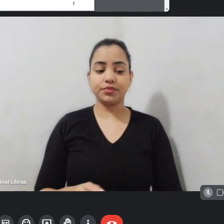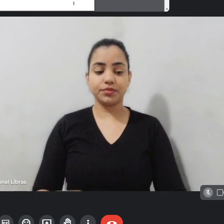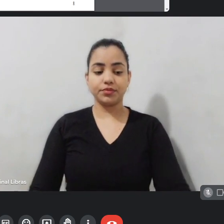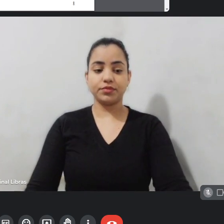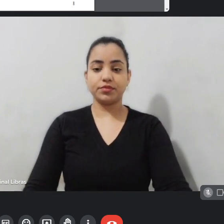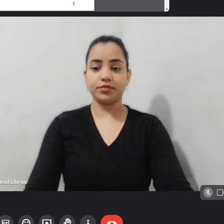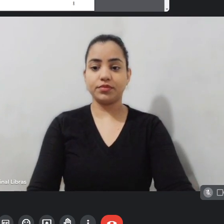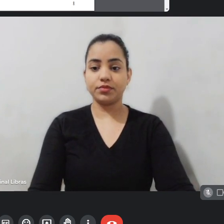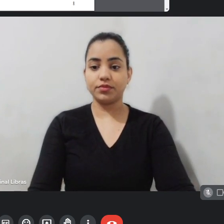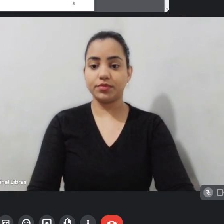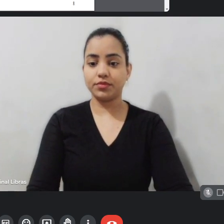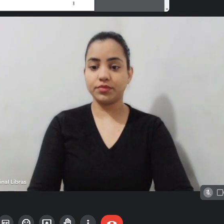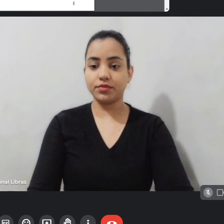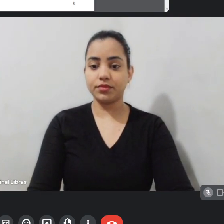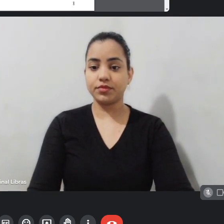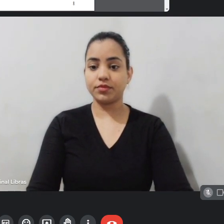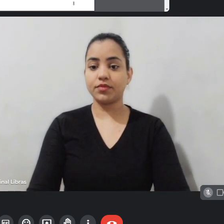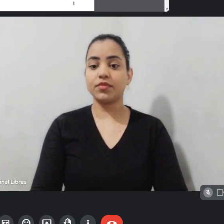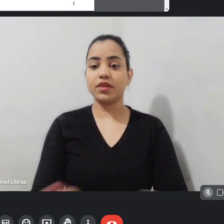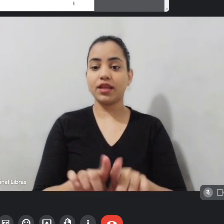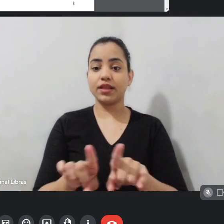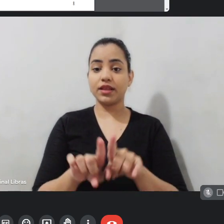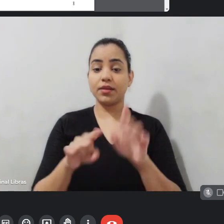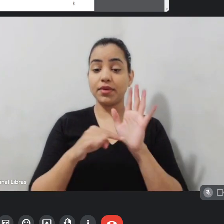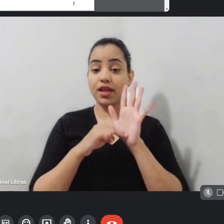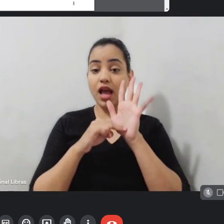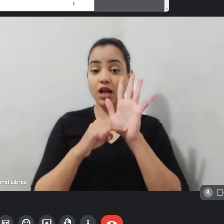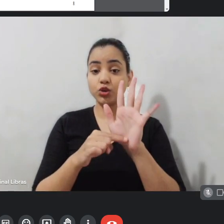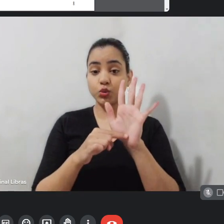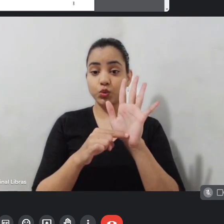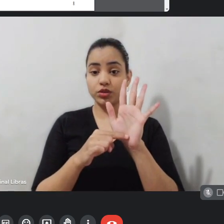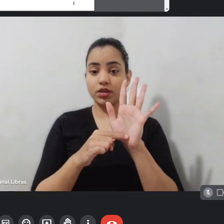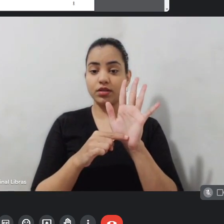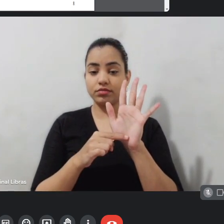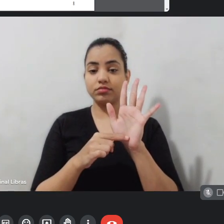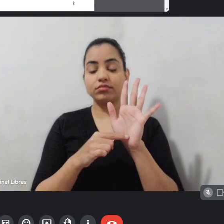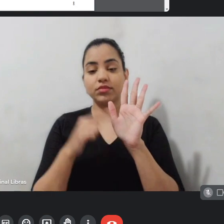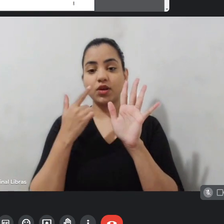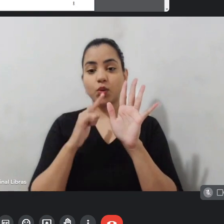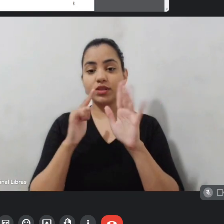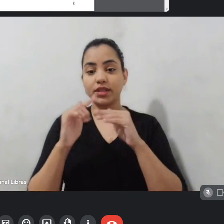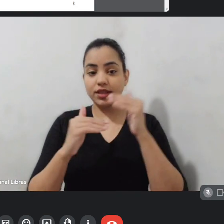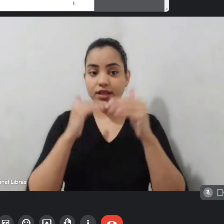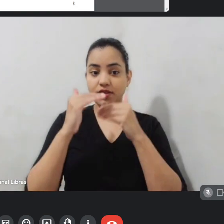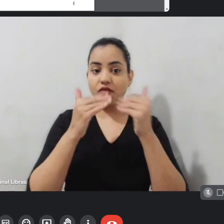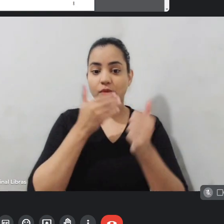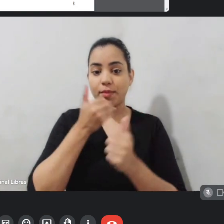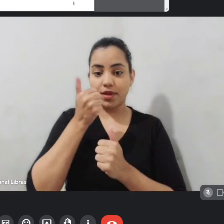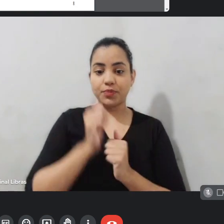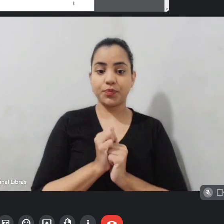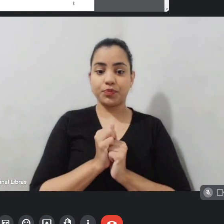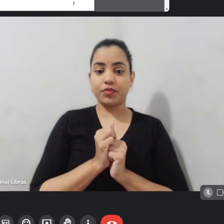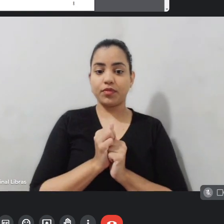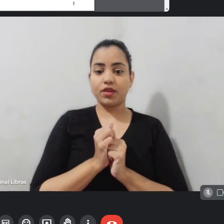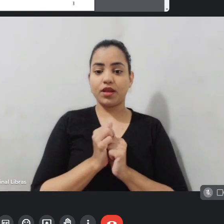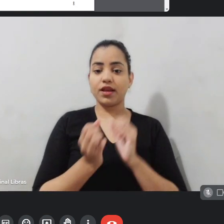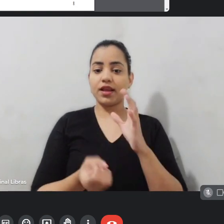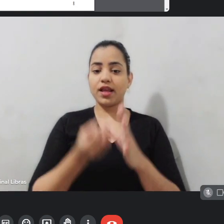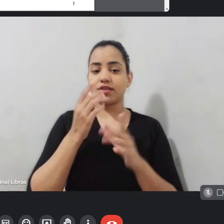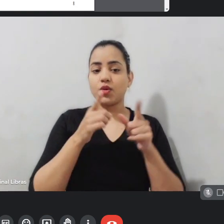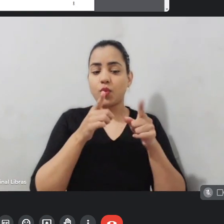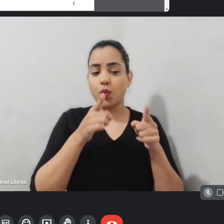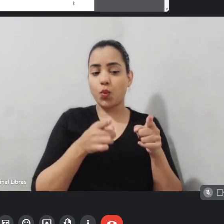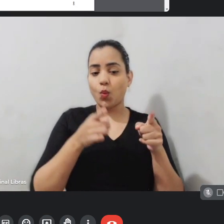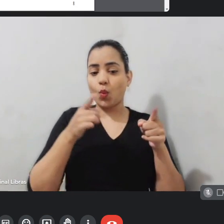e contribuindo para um produto melhor desenvolvido. Produção de curtas, médias e longas. Então, curtas, médias e longas